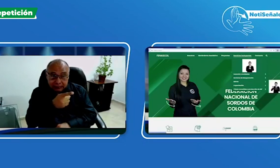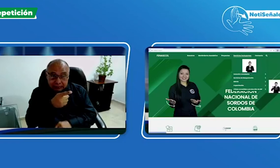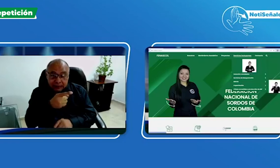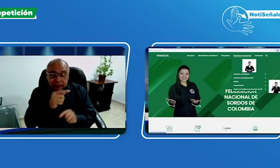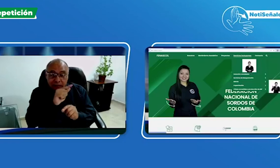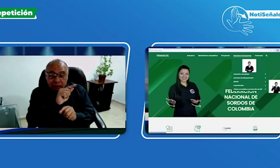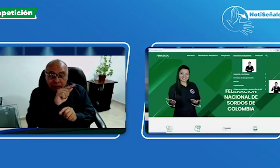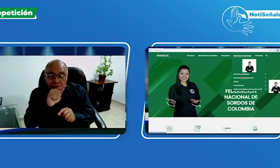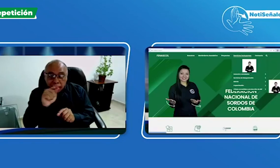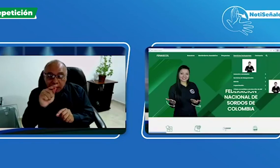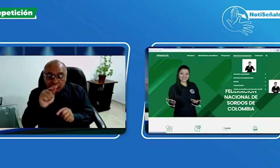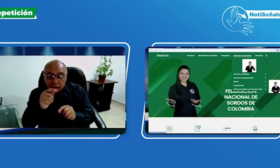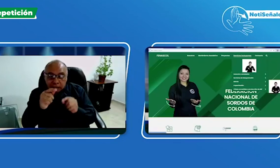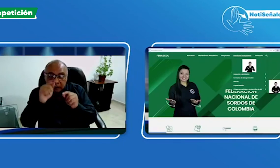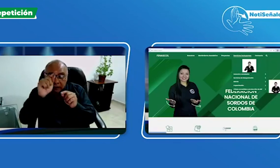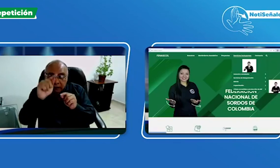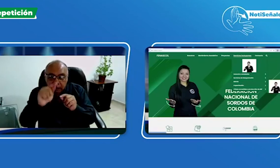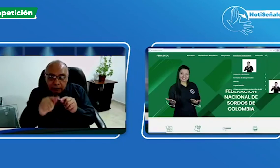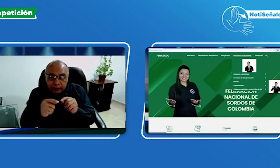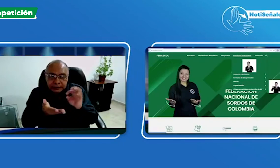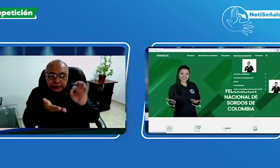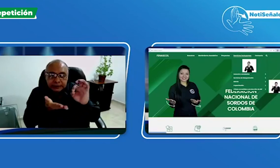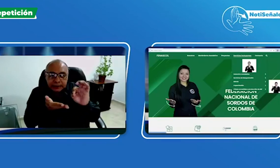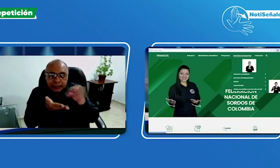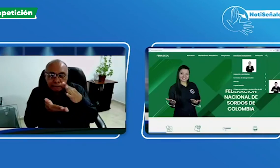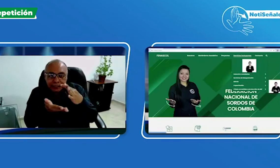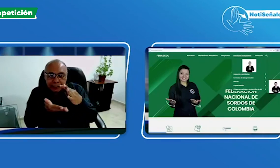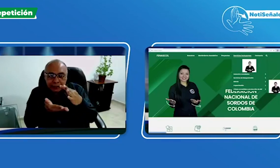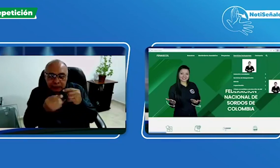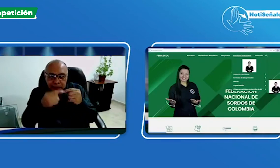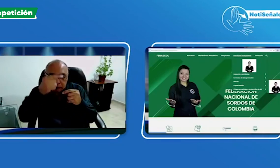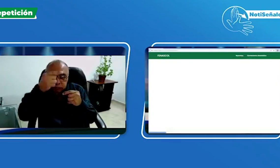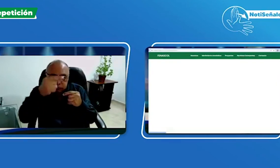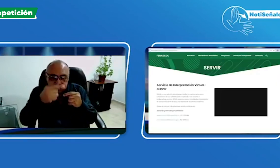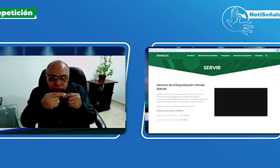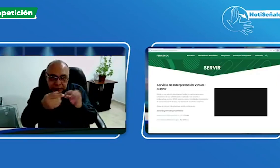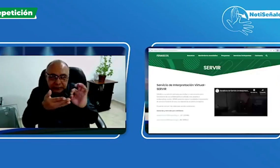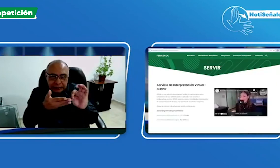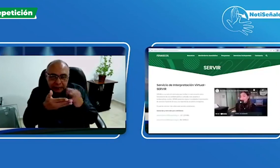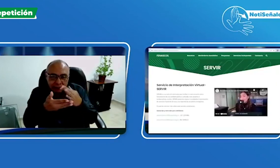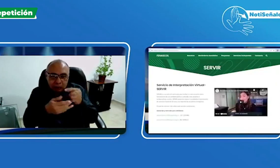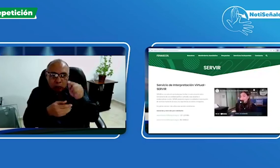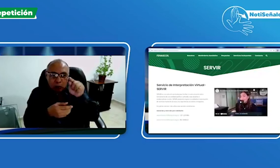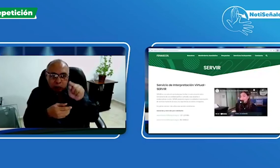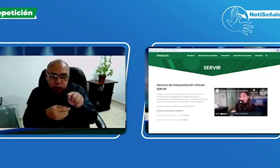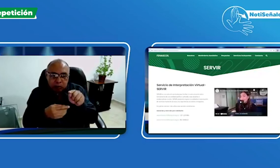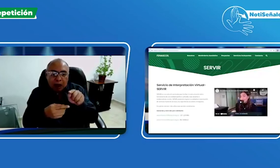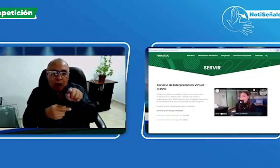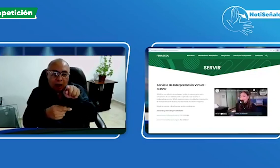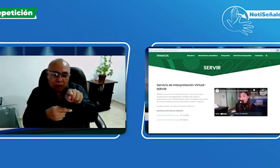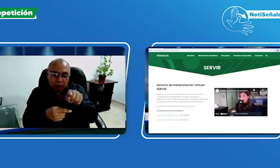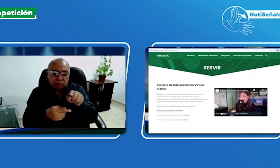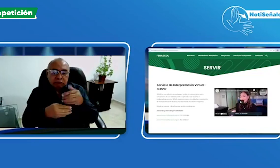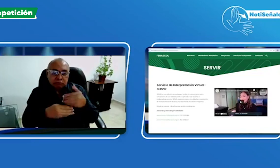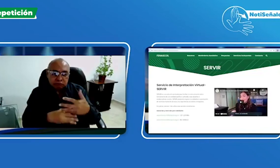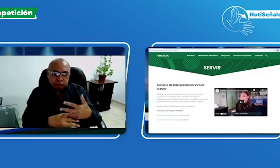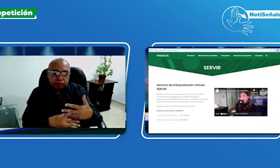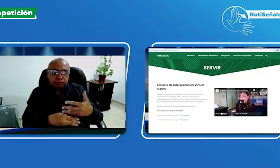y lo que ustedes pueden hacer es buscar allí en servir y en la